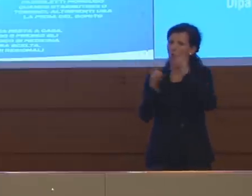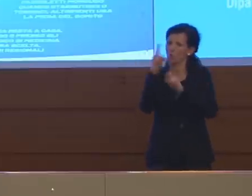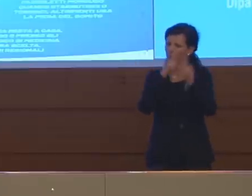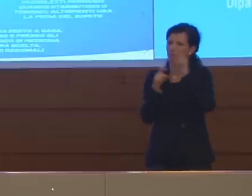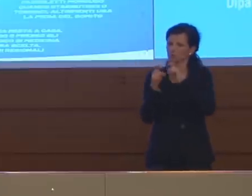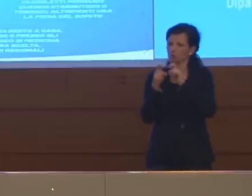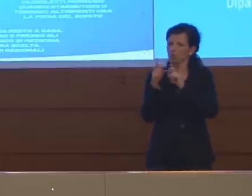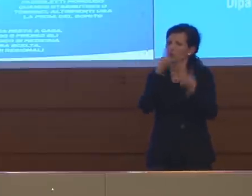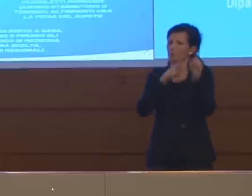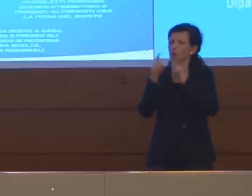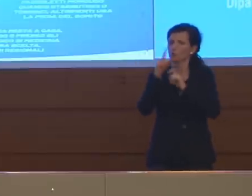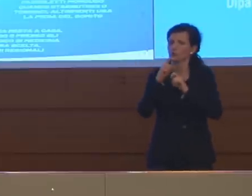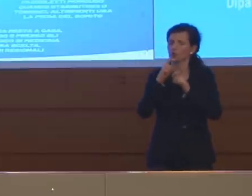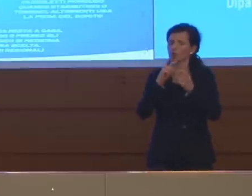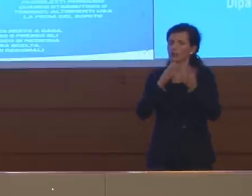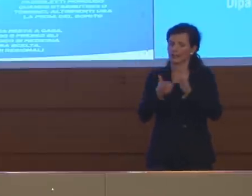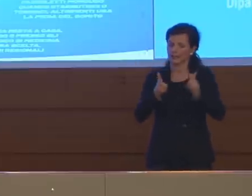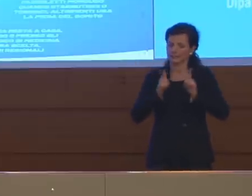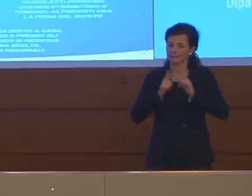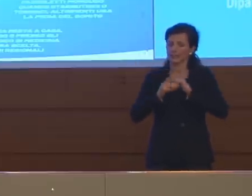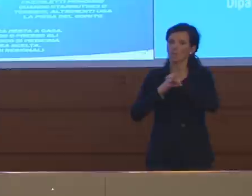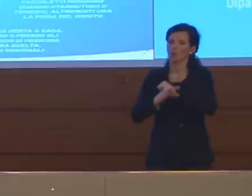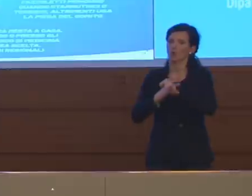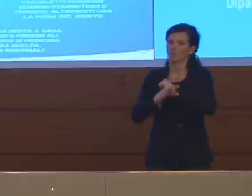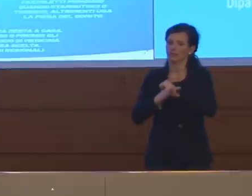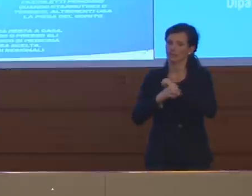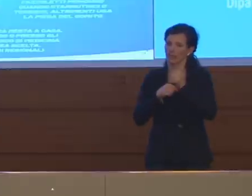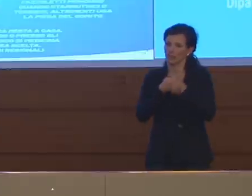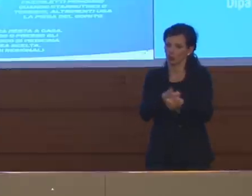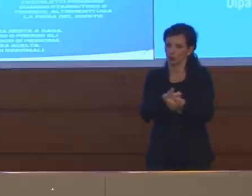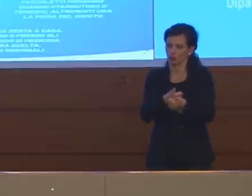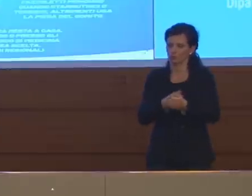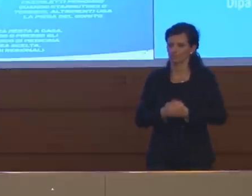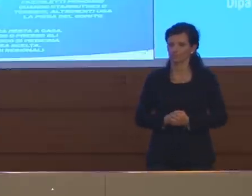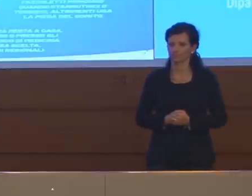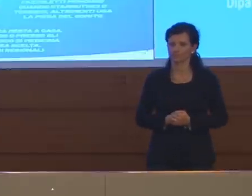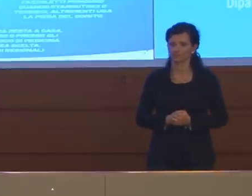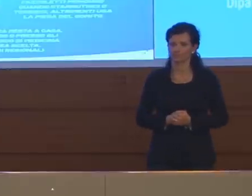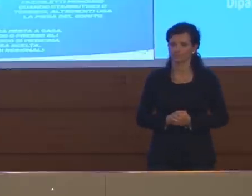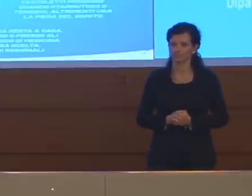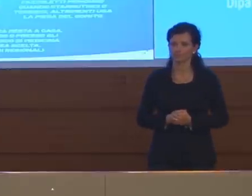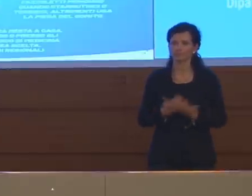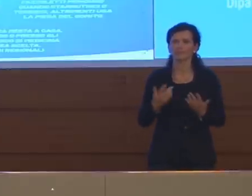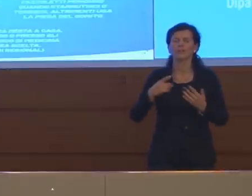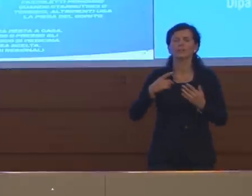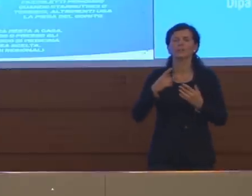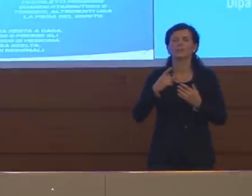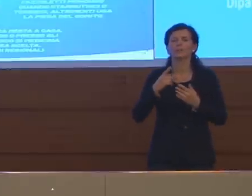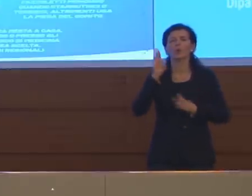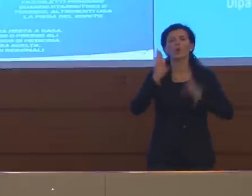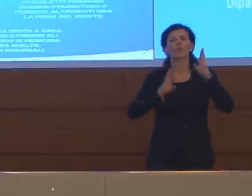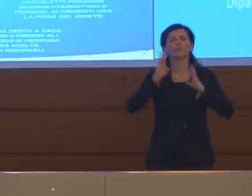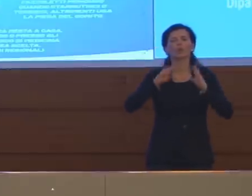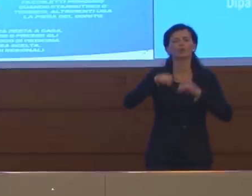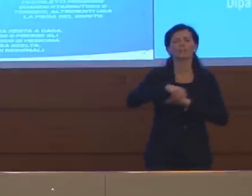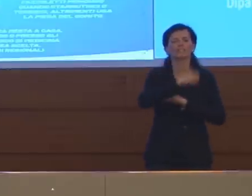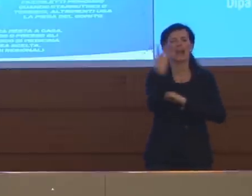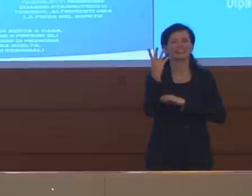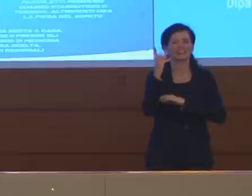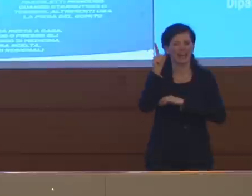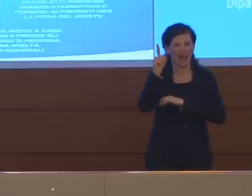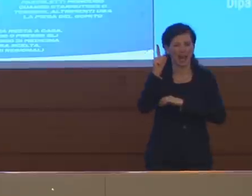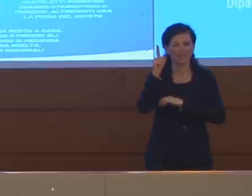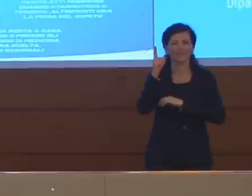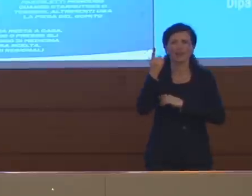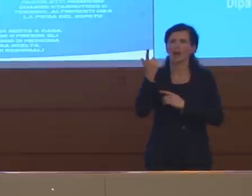questo tipo di provvedimento. Io però ribadisco, al di là dei paesi nordici che hanno una loro cultura ma hanno anche un'organizzazione della vita